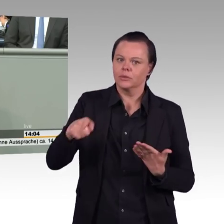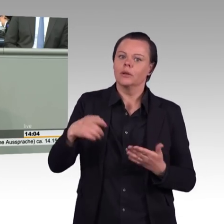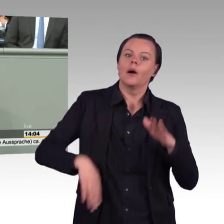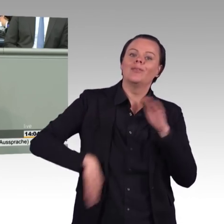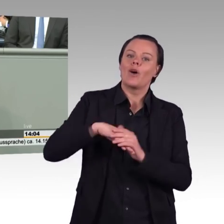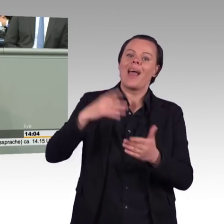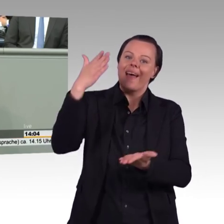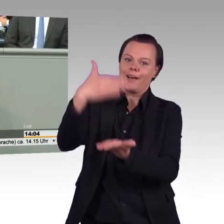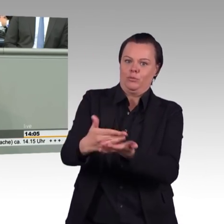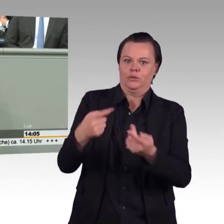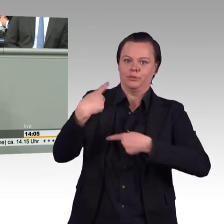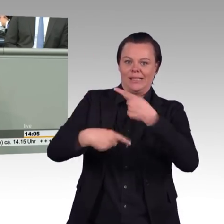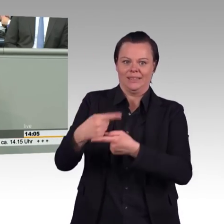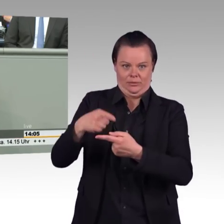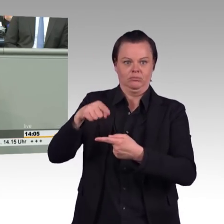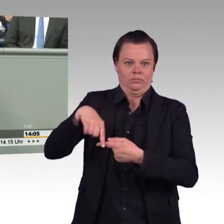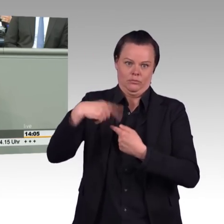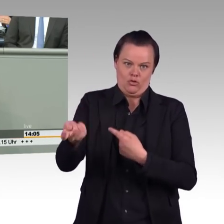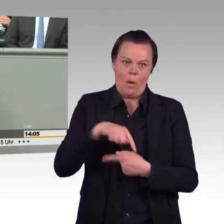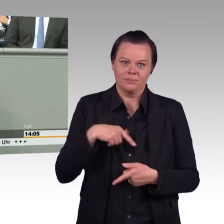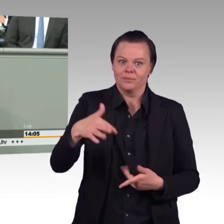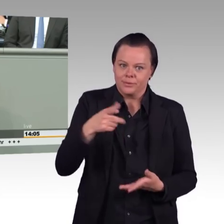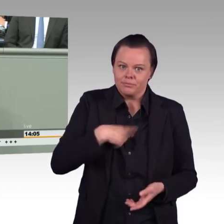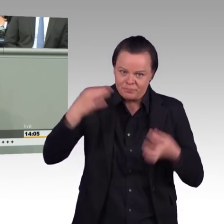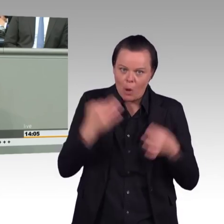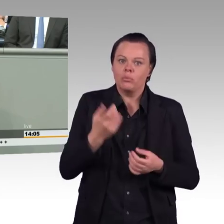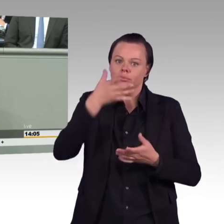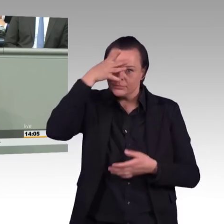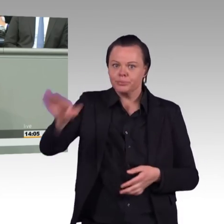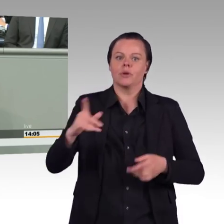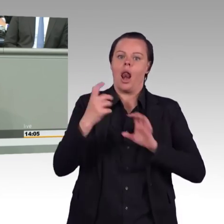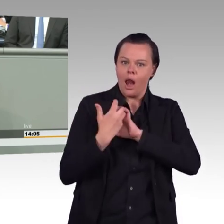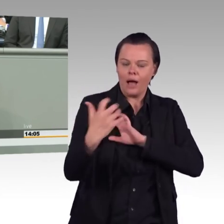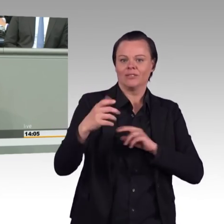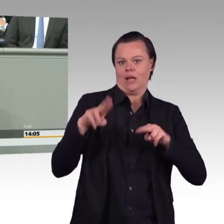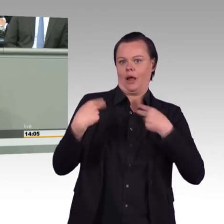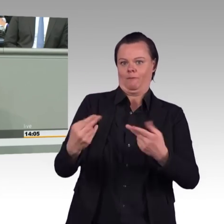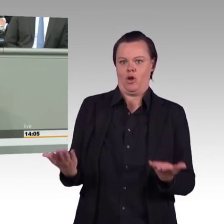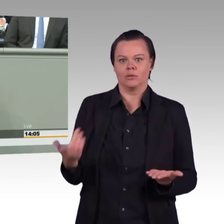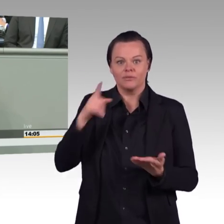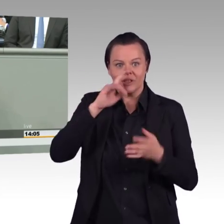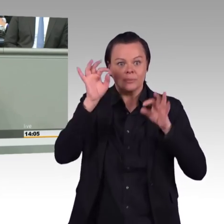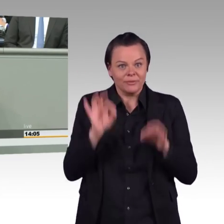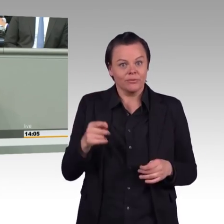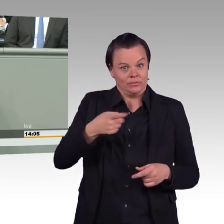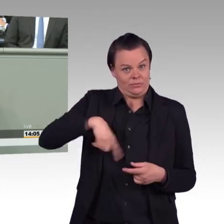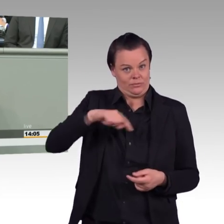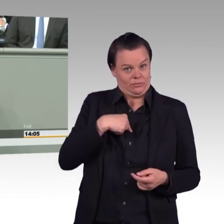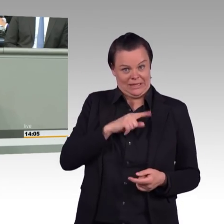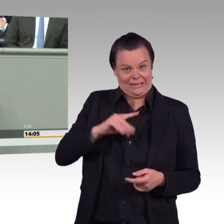Kollege, gestatten Sie eine Zwischenfrage des Kollegen Hilse? Gerne nach der Rede. Dafür benötigen wir keinen hektischen